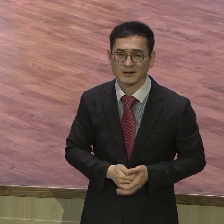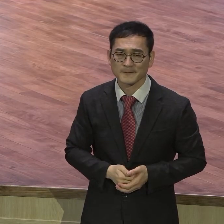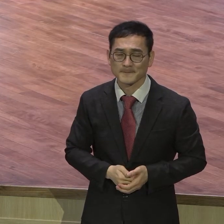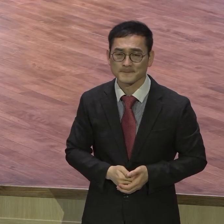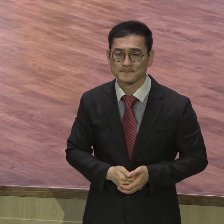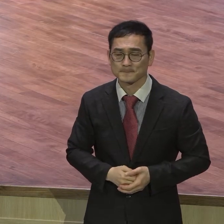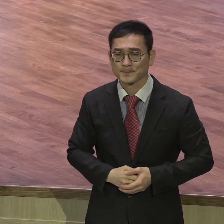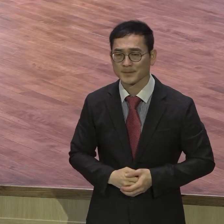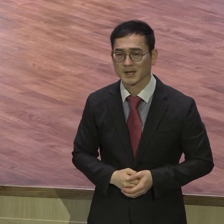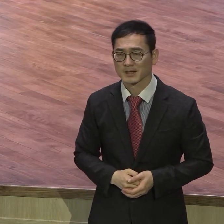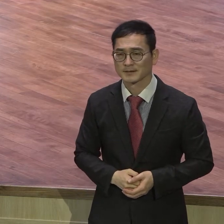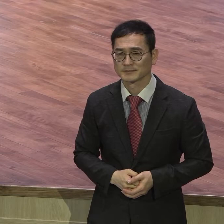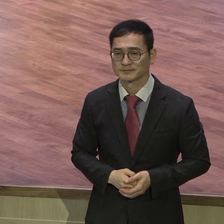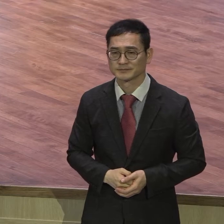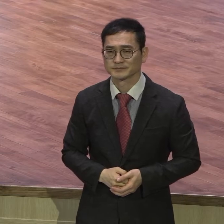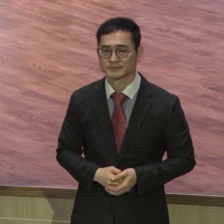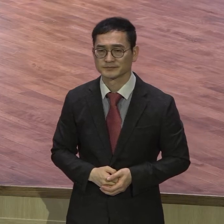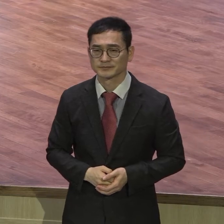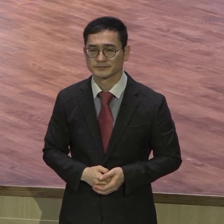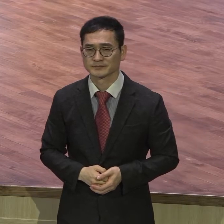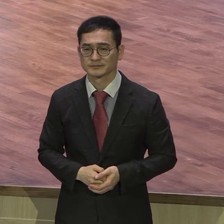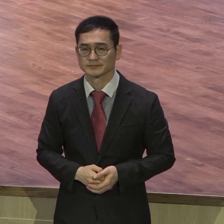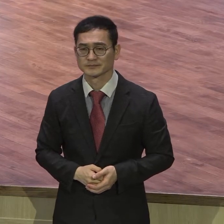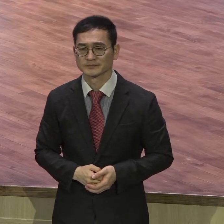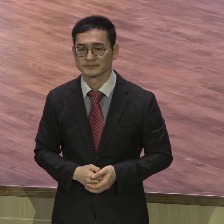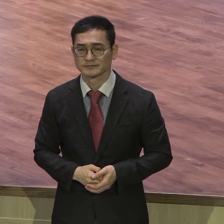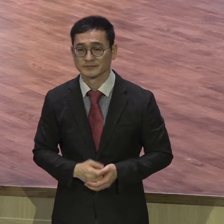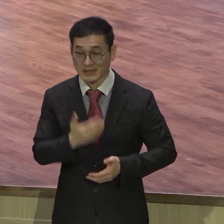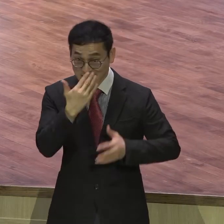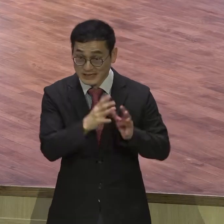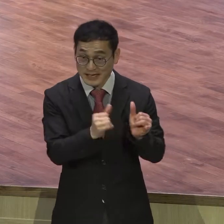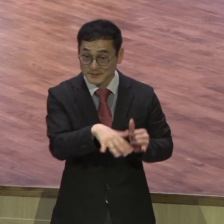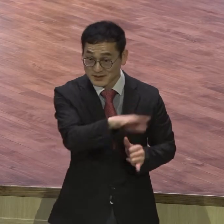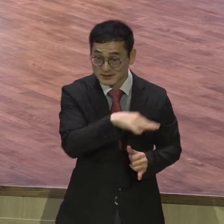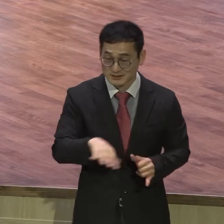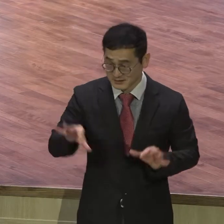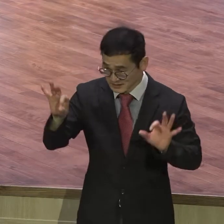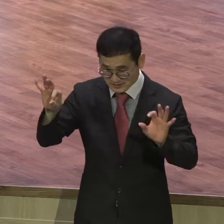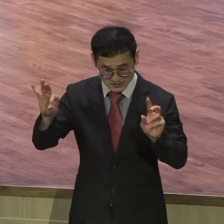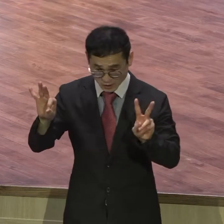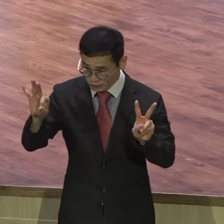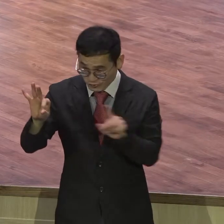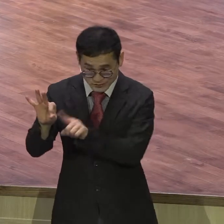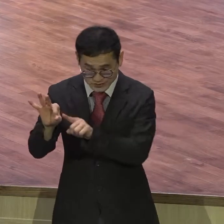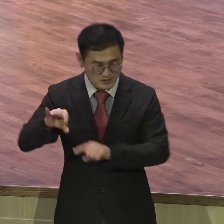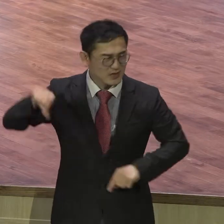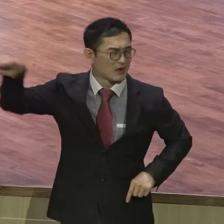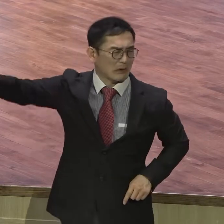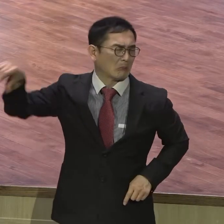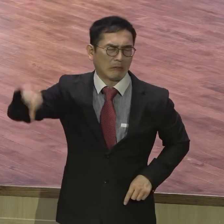이렇게 불신앙 보고를 하고 있어요. 이스라엘 백성들에게 불신앙은 전념이 빨리 되거든요. 1200만